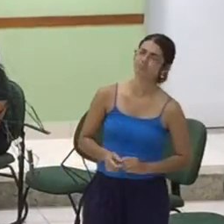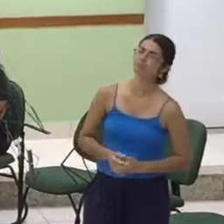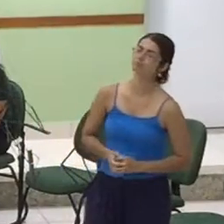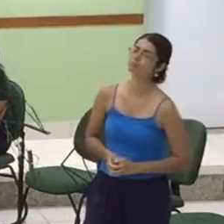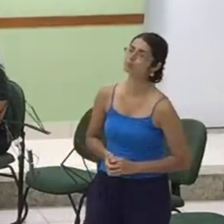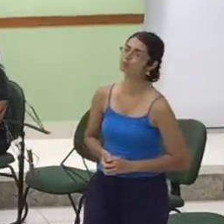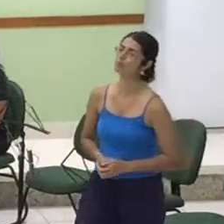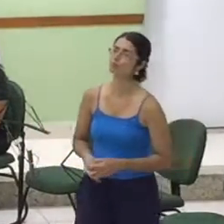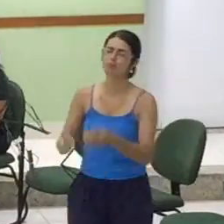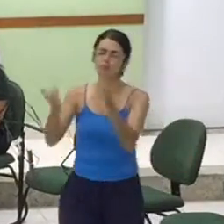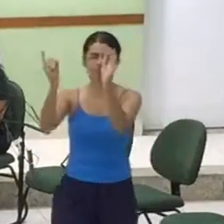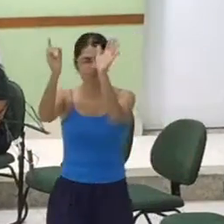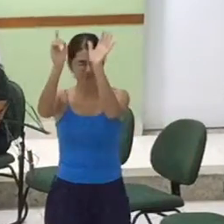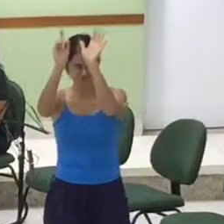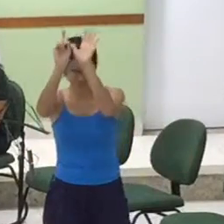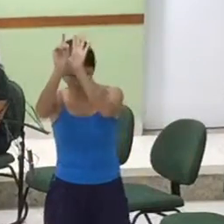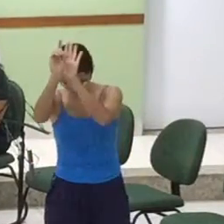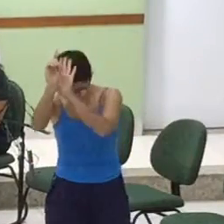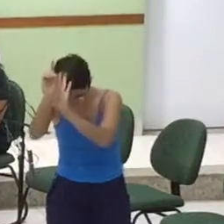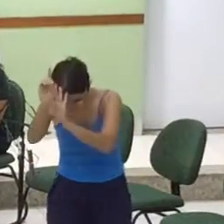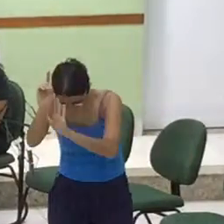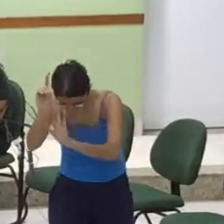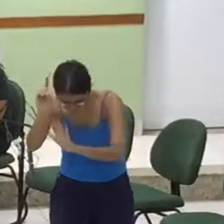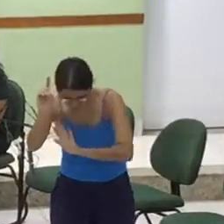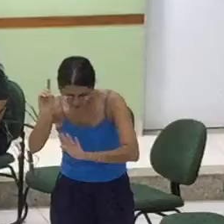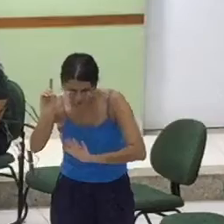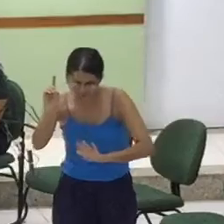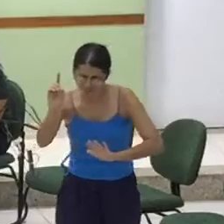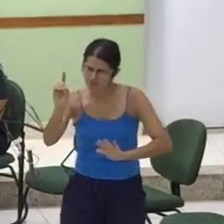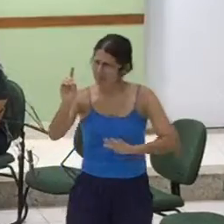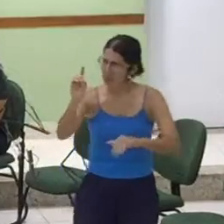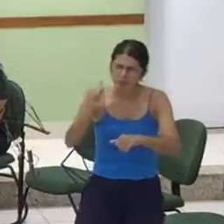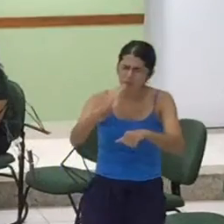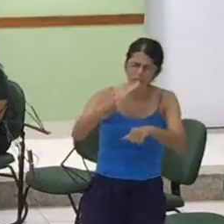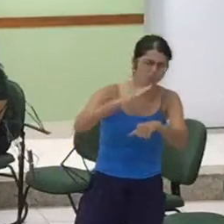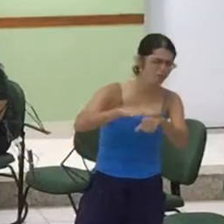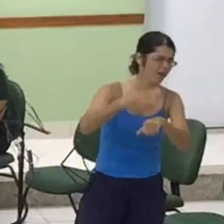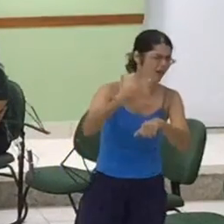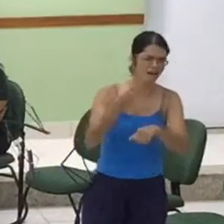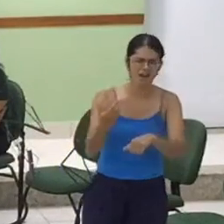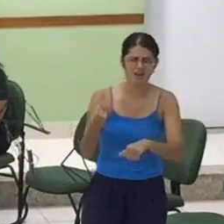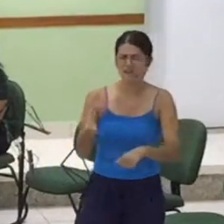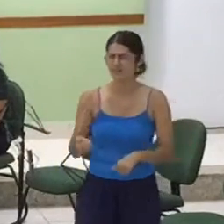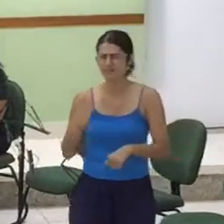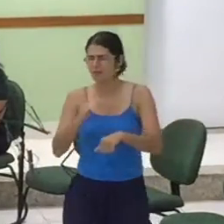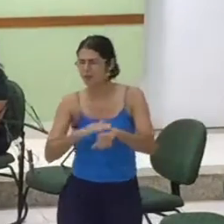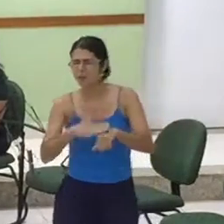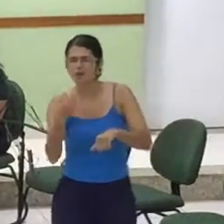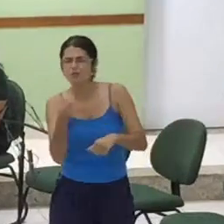Adorar a Deus é mais, mais do que paz repete sons.